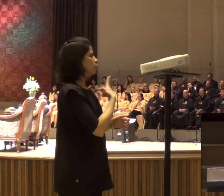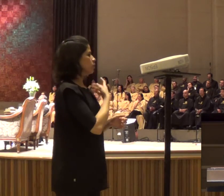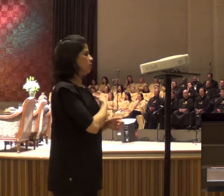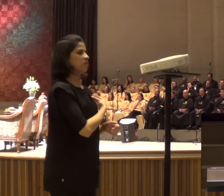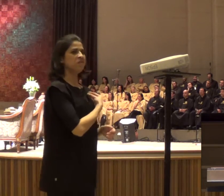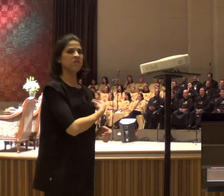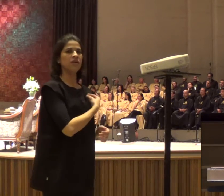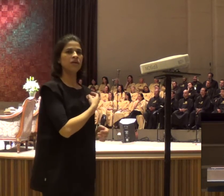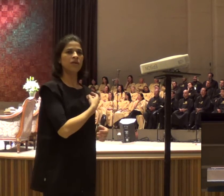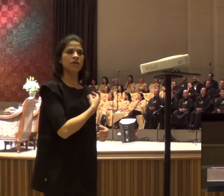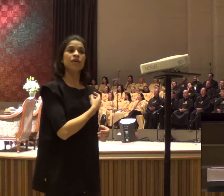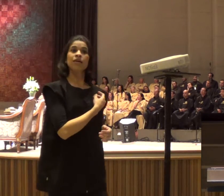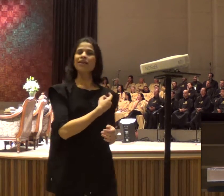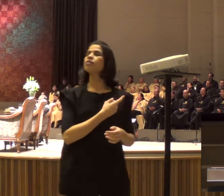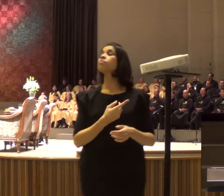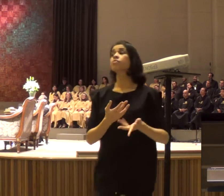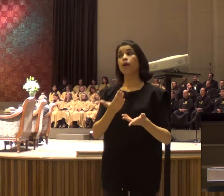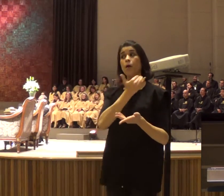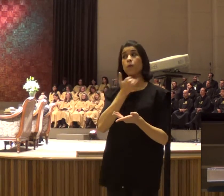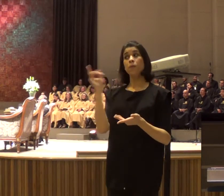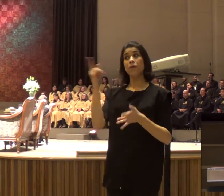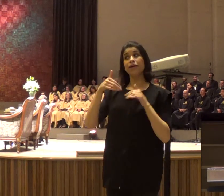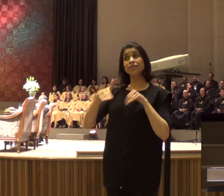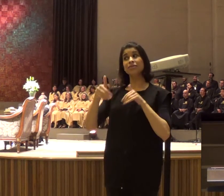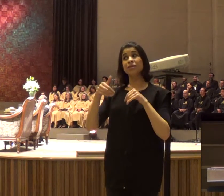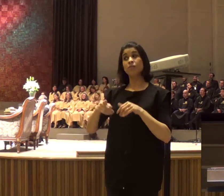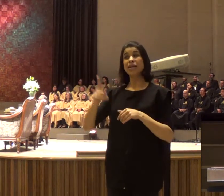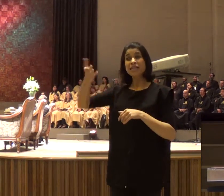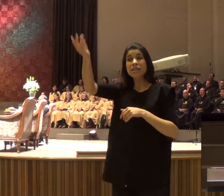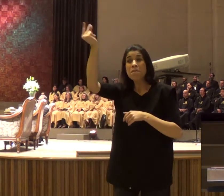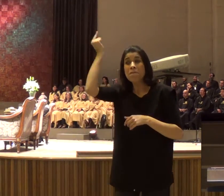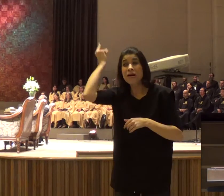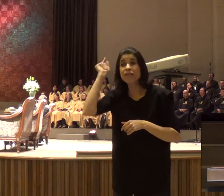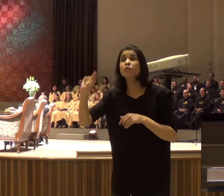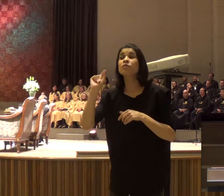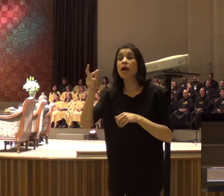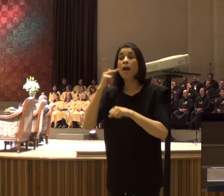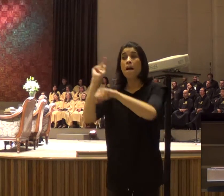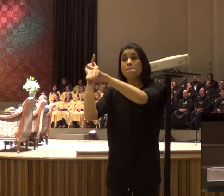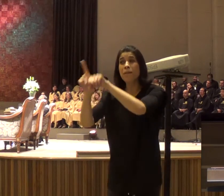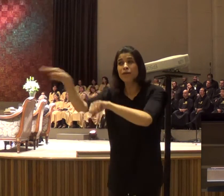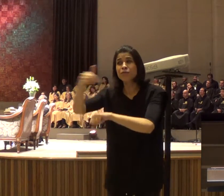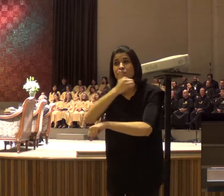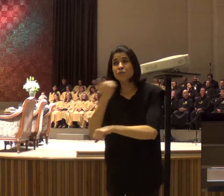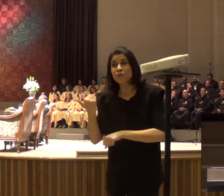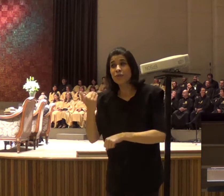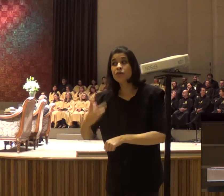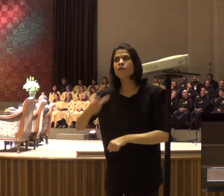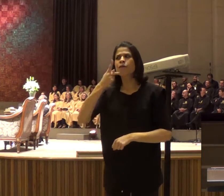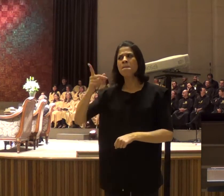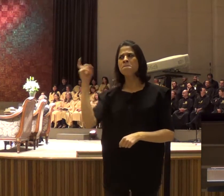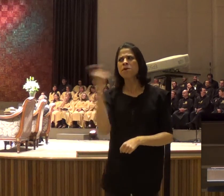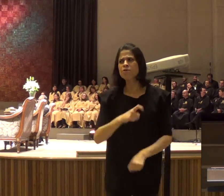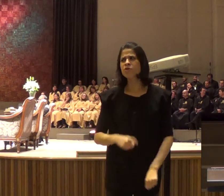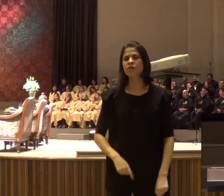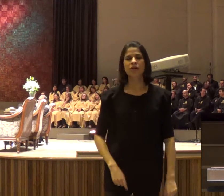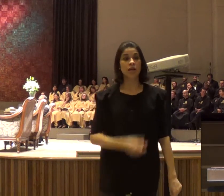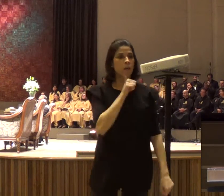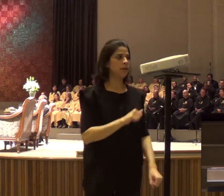setembro, está entendendo? Tem uns caras doidos aí, então não fica, julga a luz